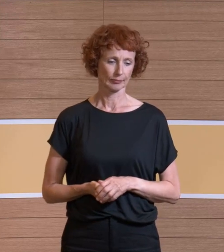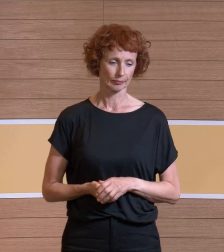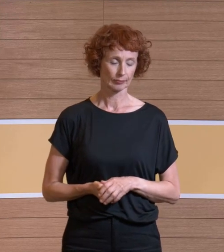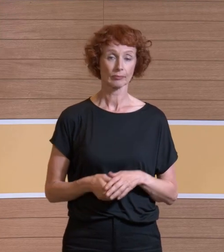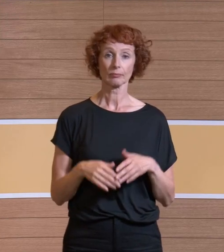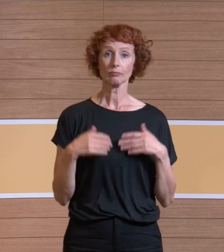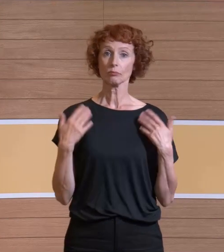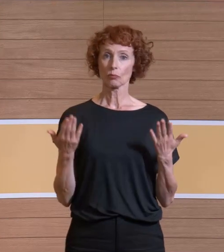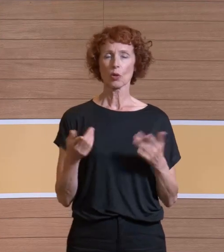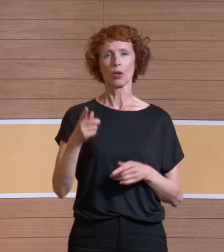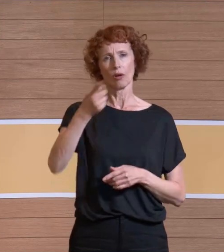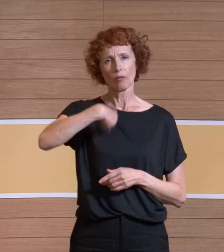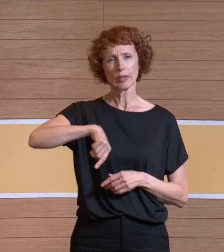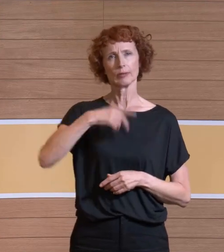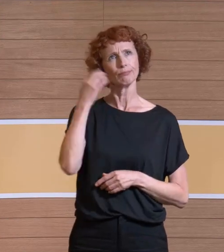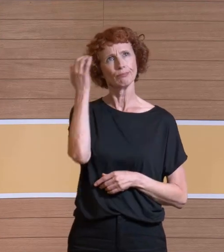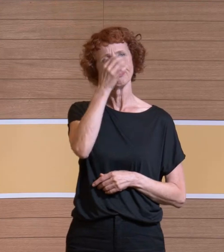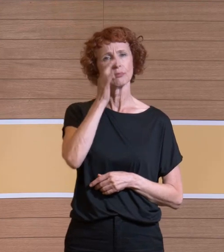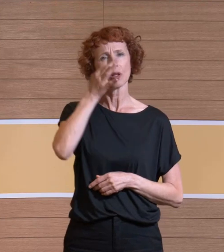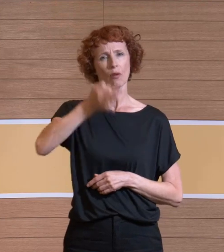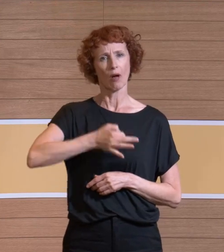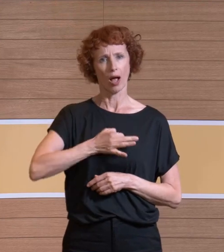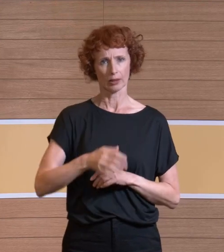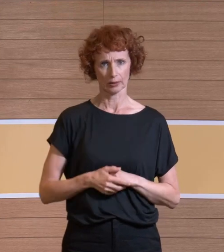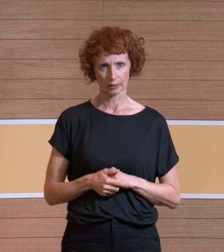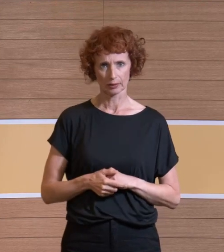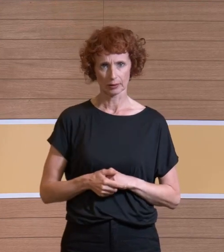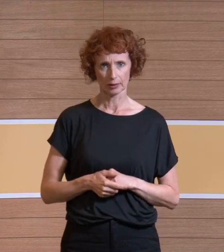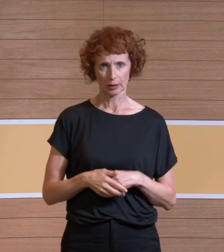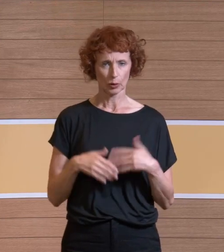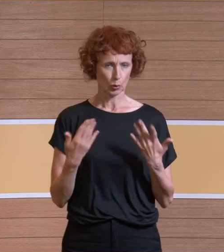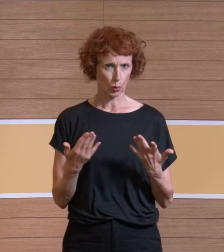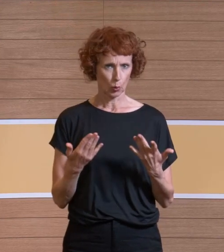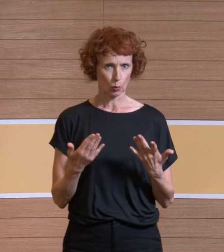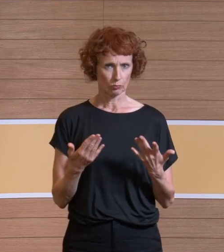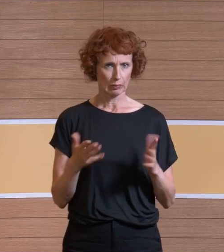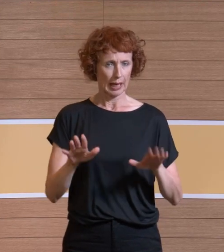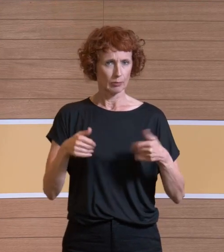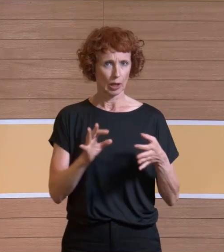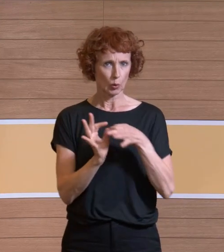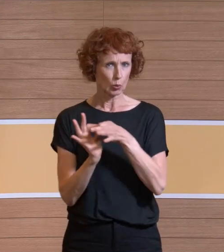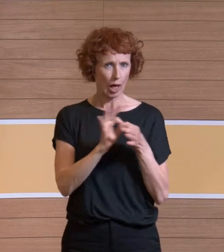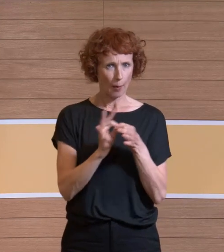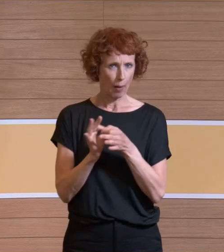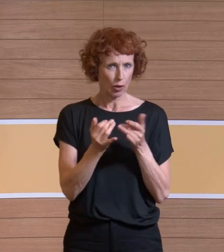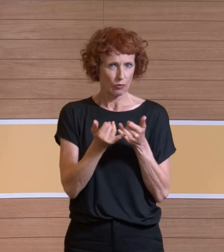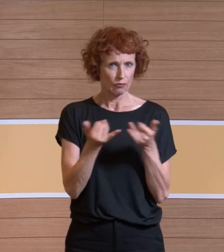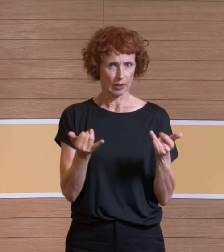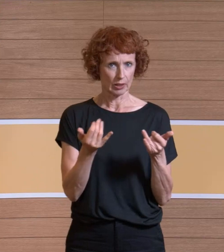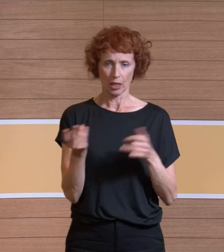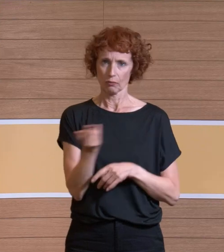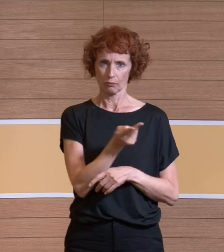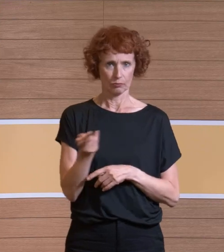Wir haben uns nämlich gefragt, welchen Zusammenhang es gibt zwischen diesen beiden